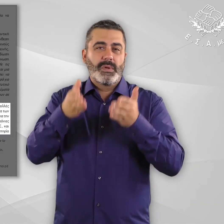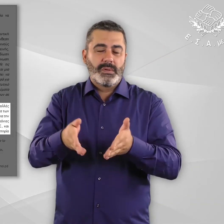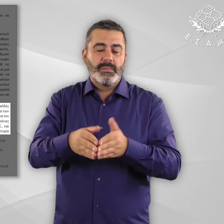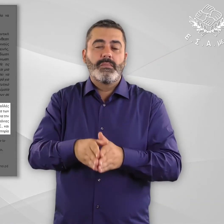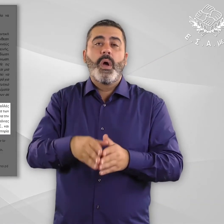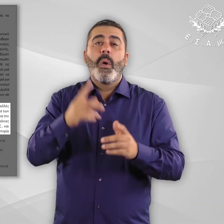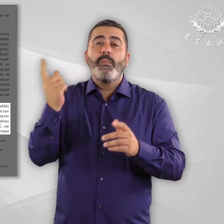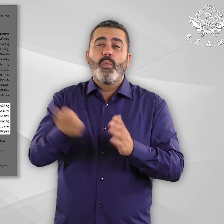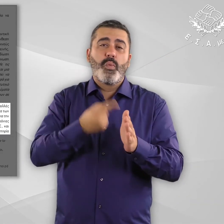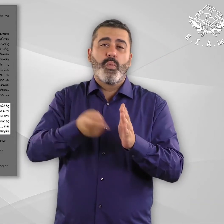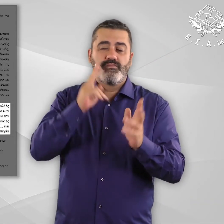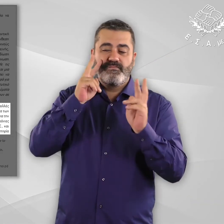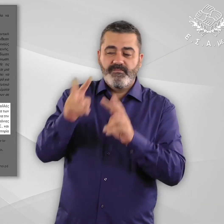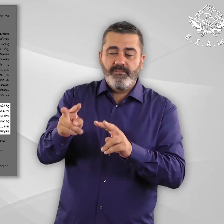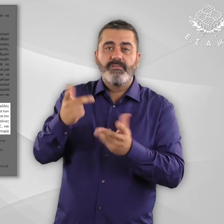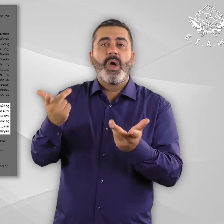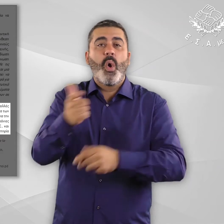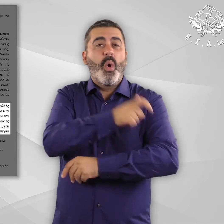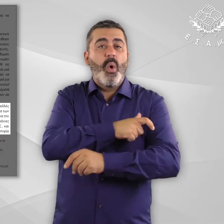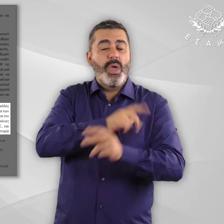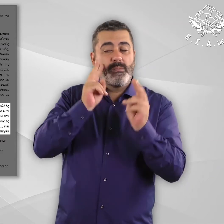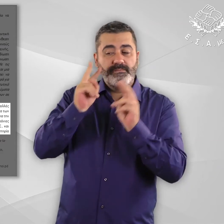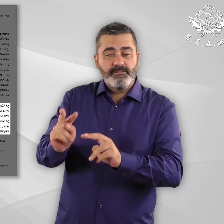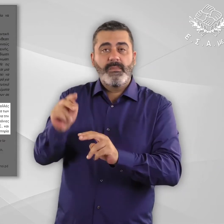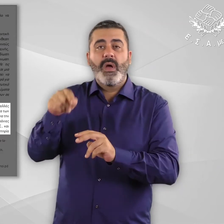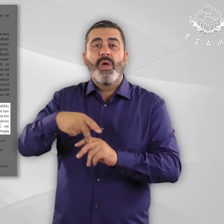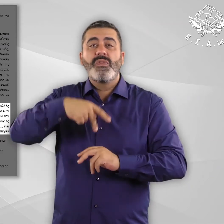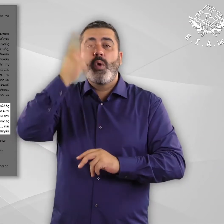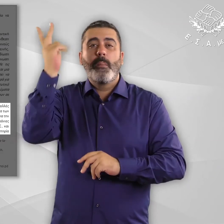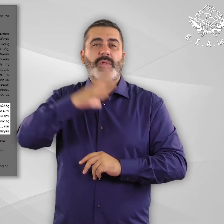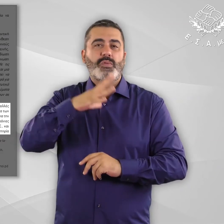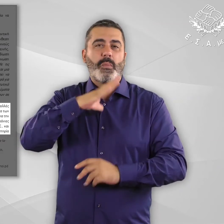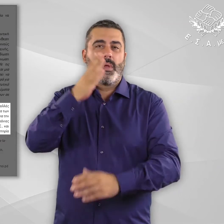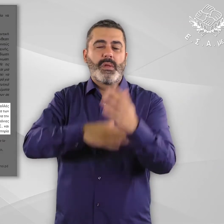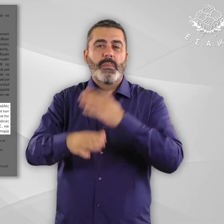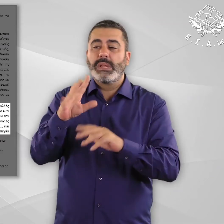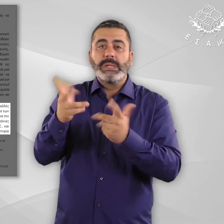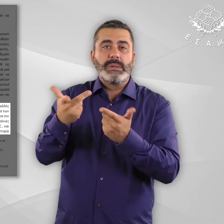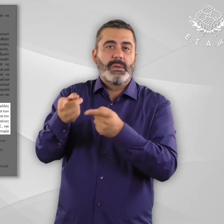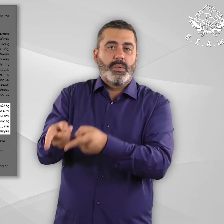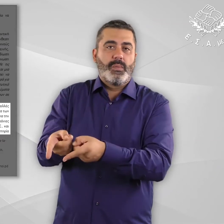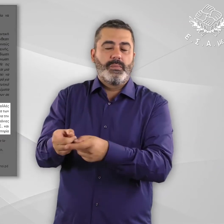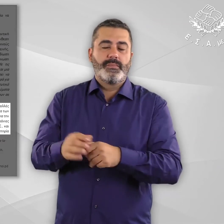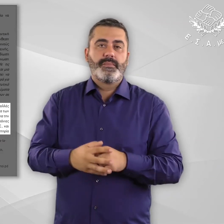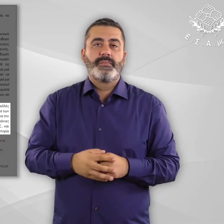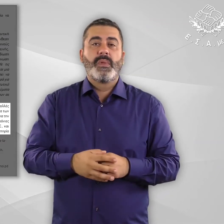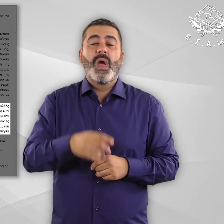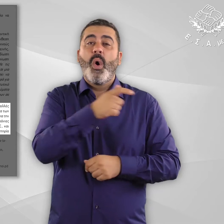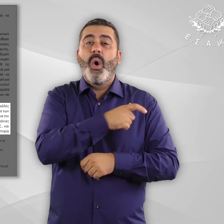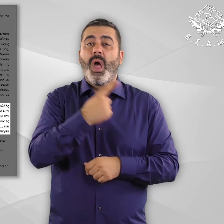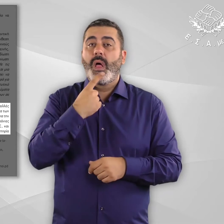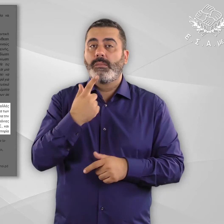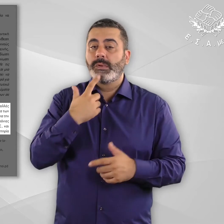πολλές φορές με οικείο, αλλά και την Επιτροπή του ΟΗΕ για τα δικαιώματα των ατόμων με αναπηρία, η οποία έχει εκφράσει βαθιά